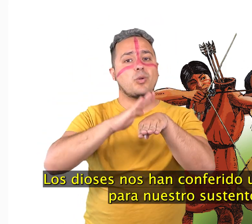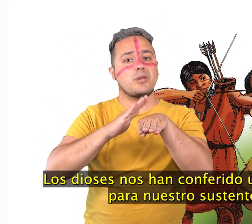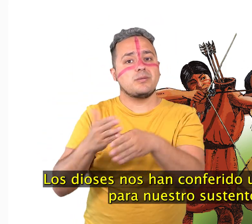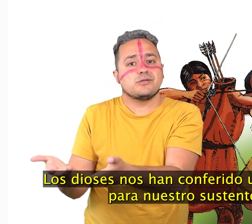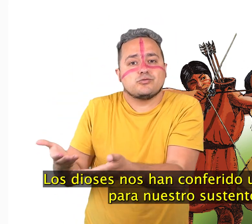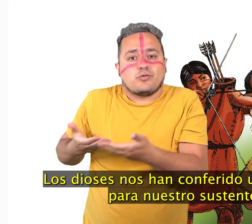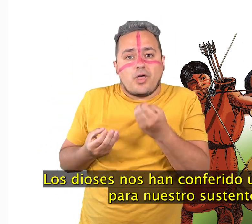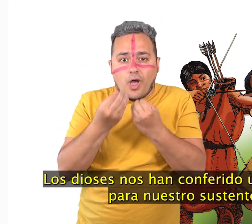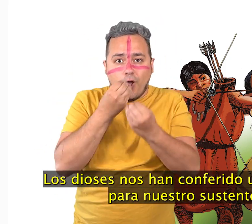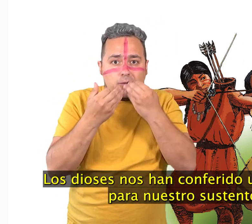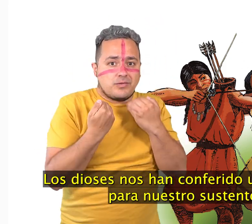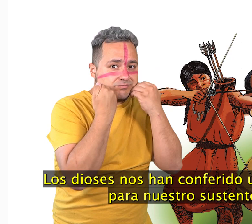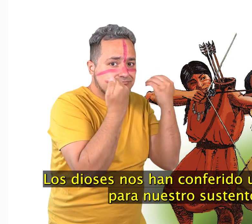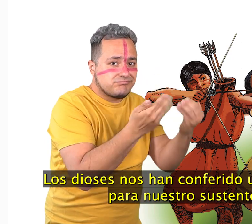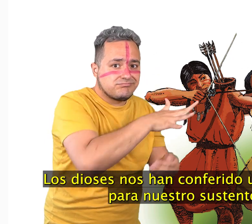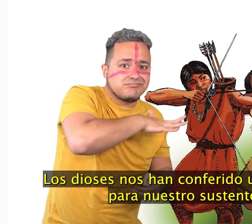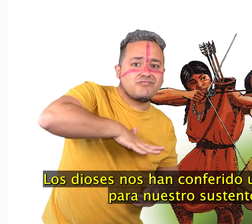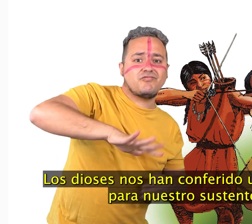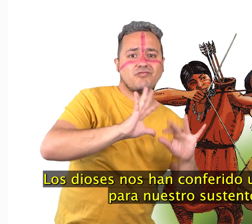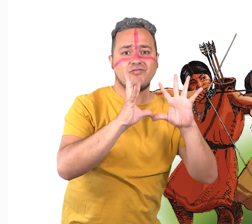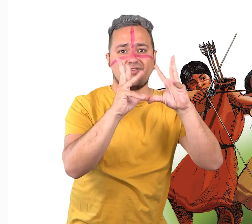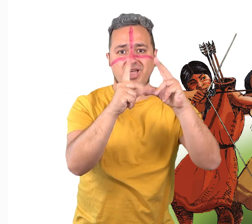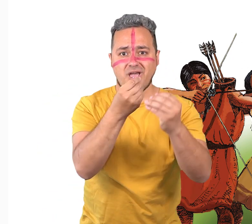guanaco para nuestro sustento.